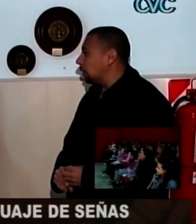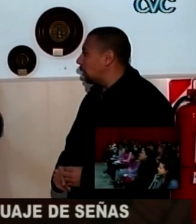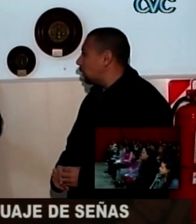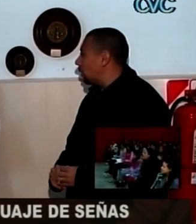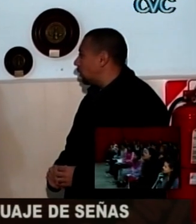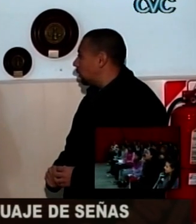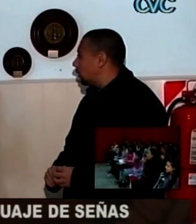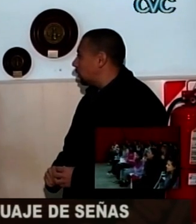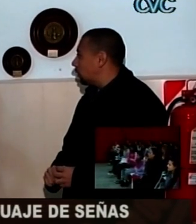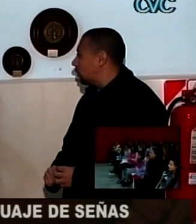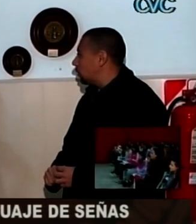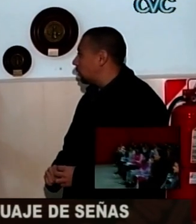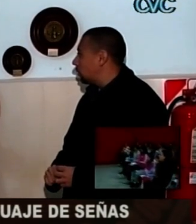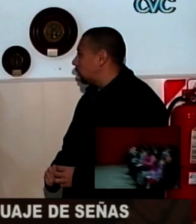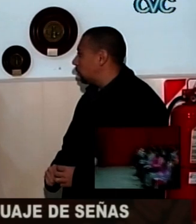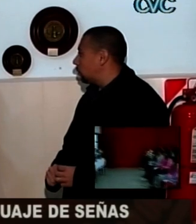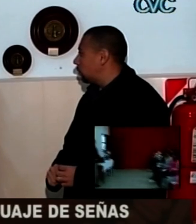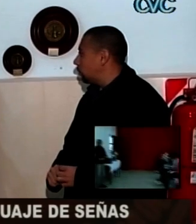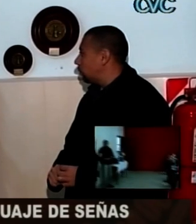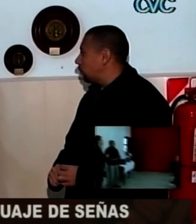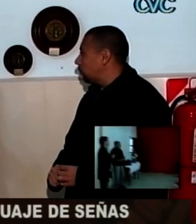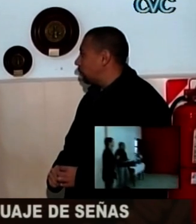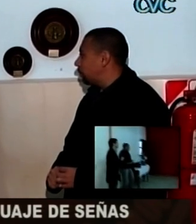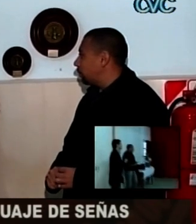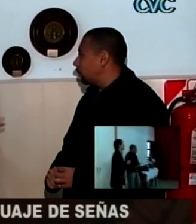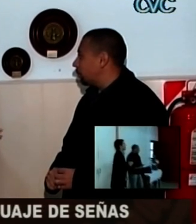que hayan capacitado, que estén aprendiendo esto?